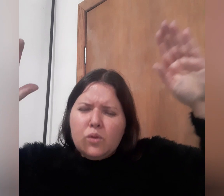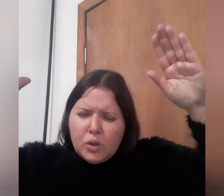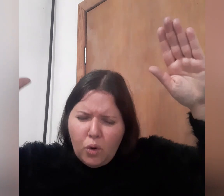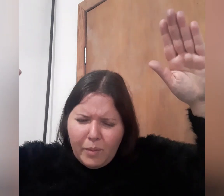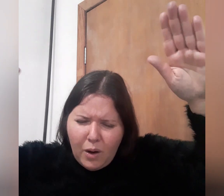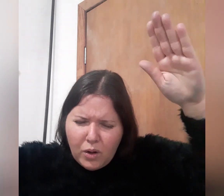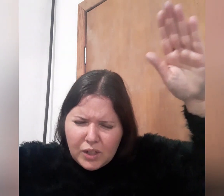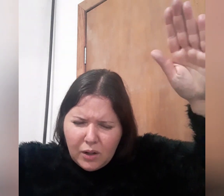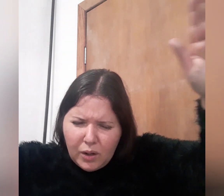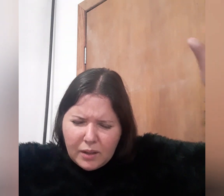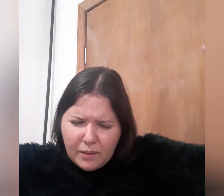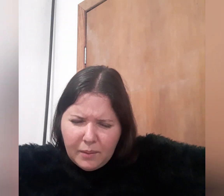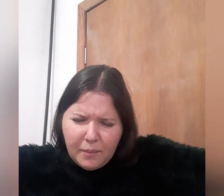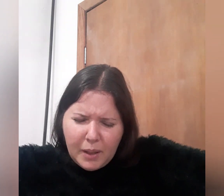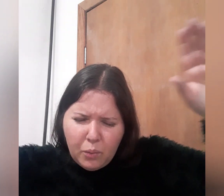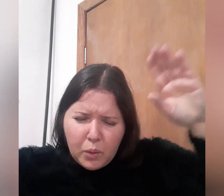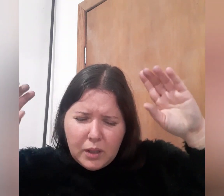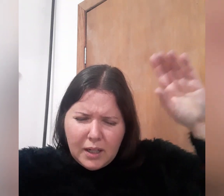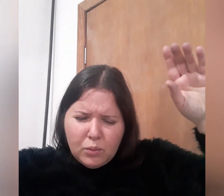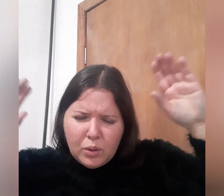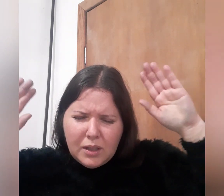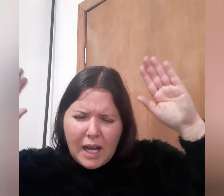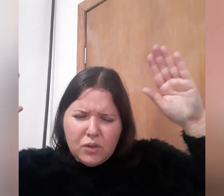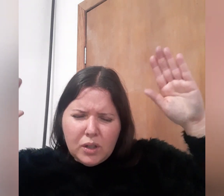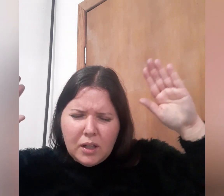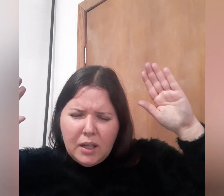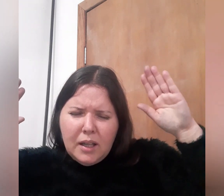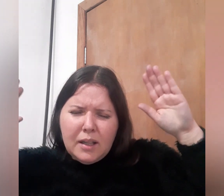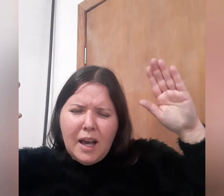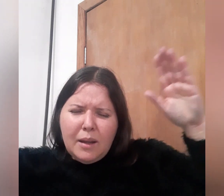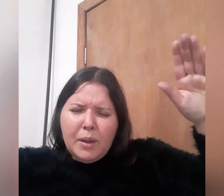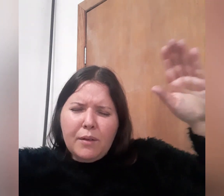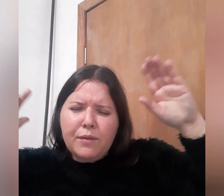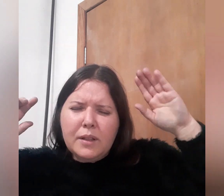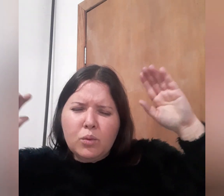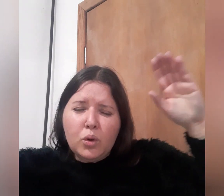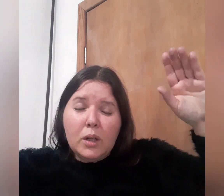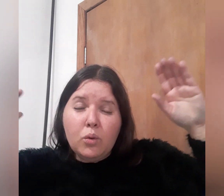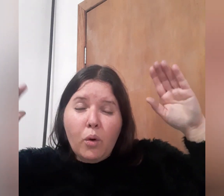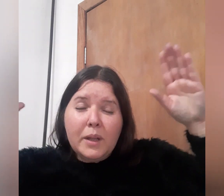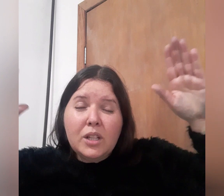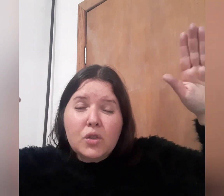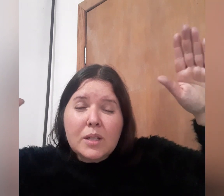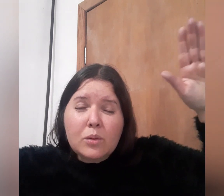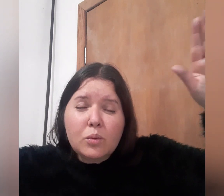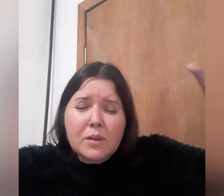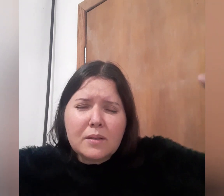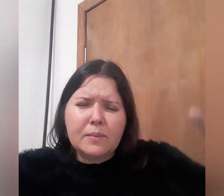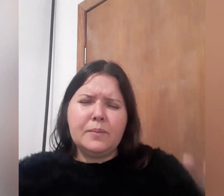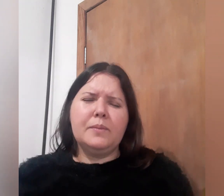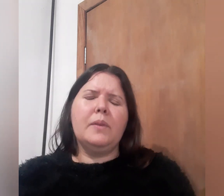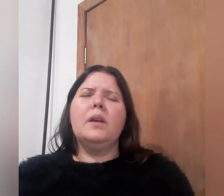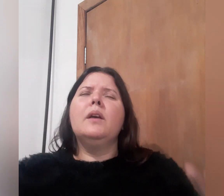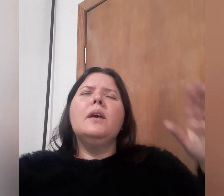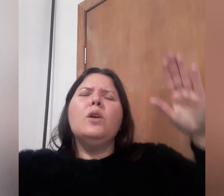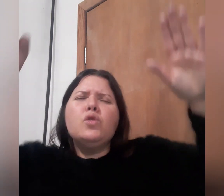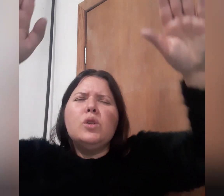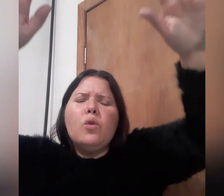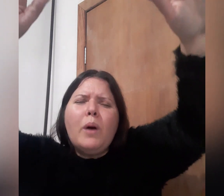eu te dou uma ordem agora pelo poder e autoridade que há na minha vida em nome de Jesus. Eu te dou uma